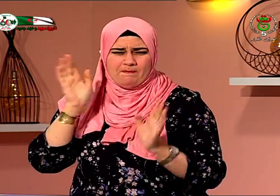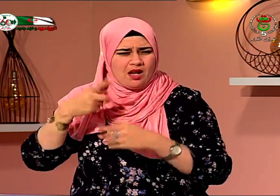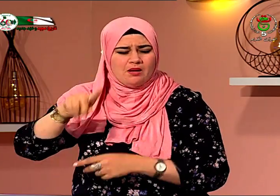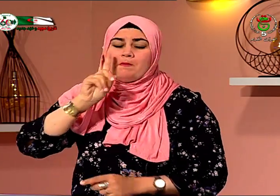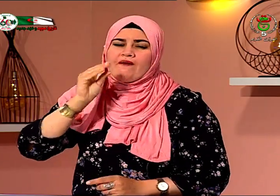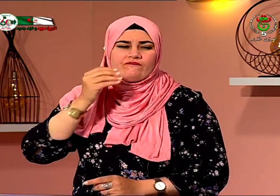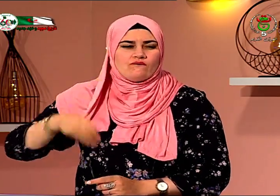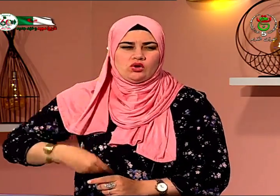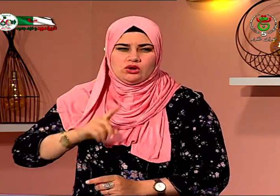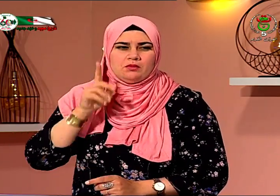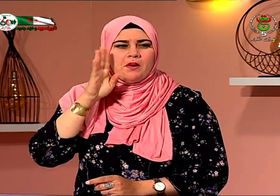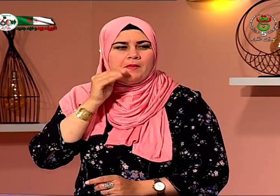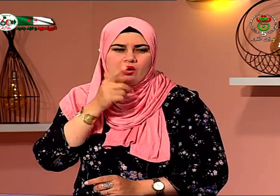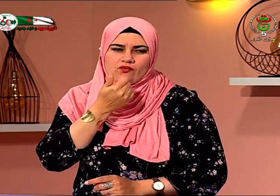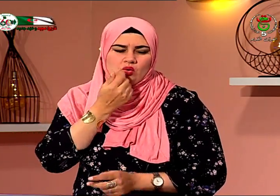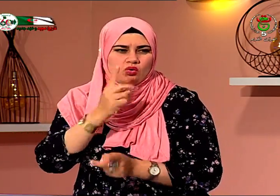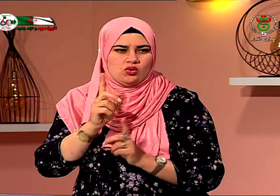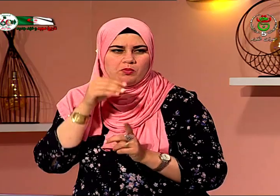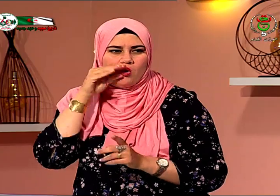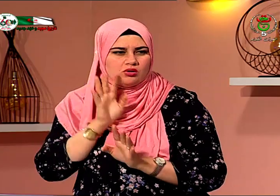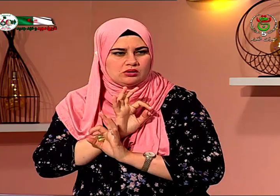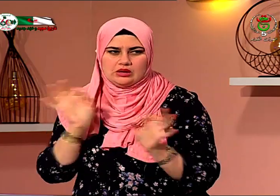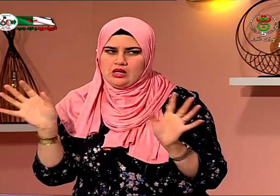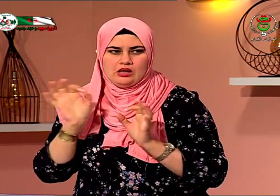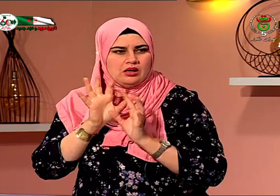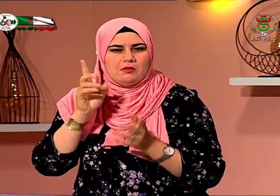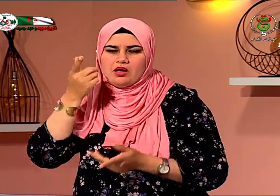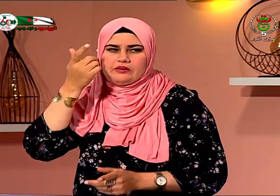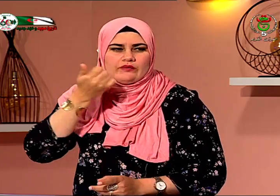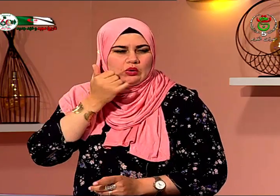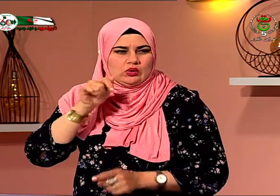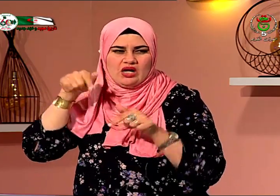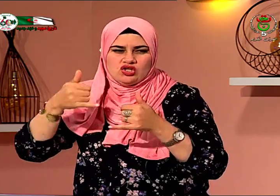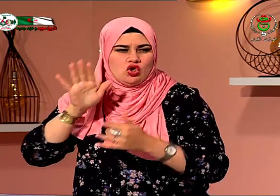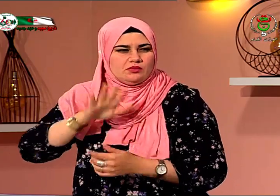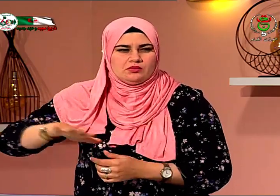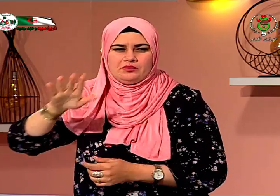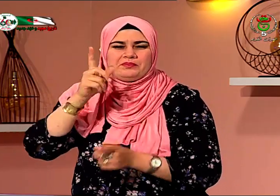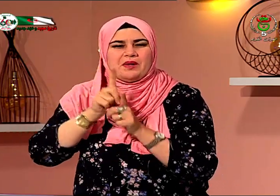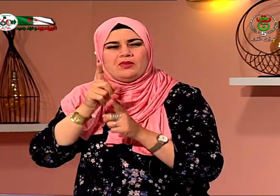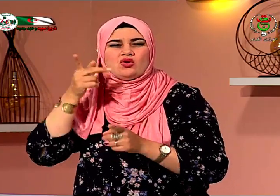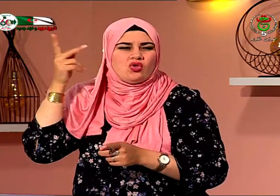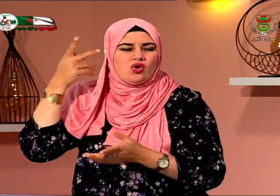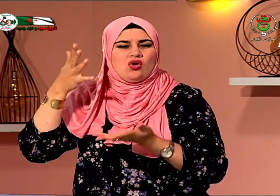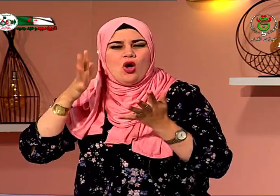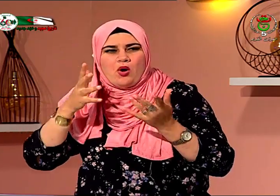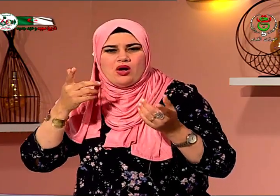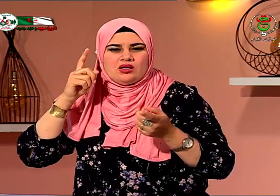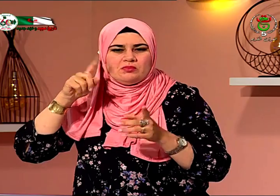الأخير ويقومون بالمتابعة يعني هناك نقص الإعلام في هذا الخصوص خاصة في الولايات